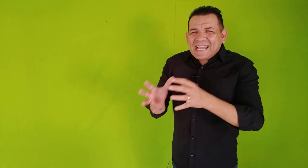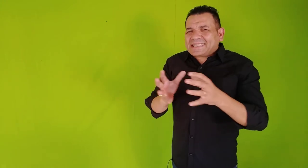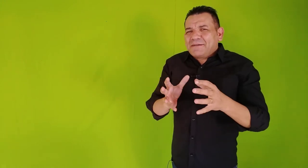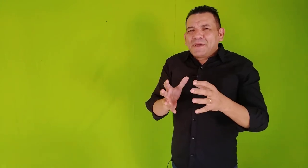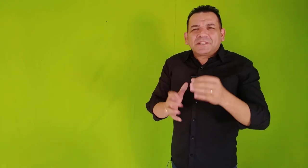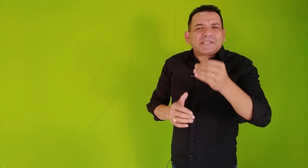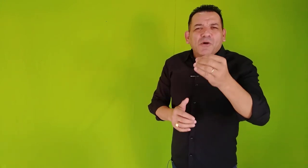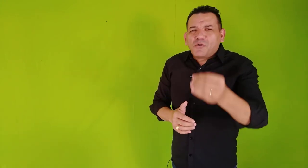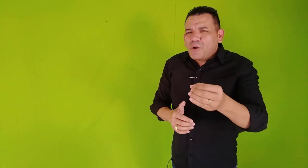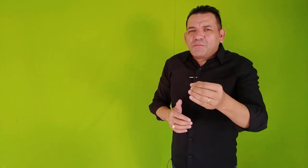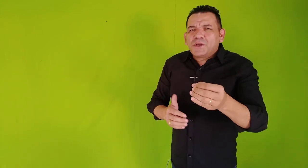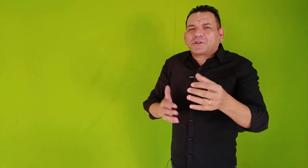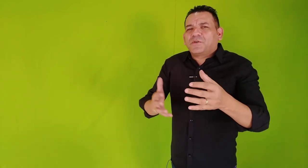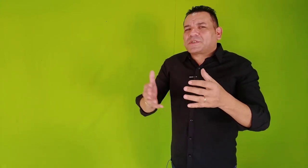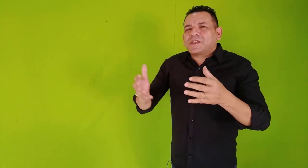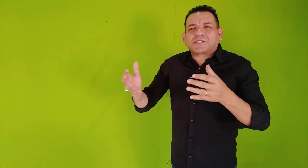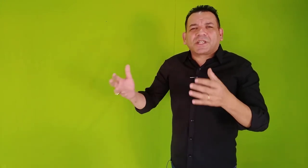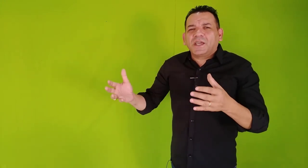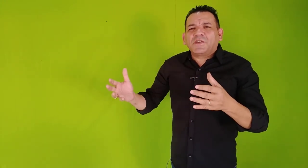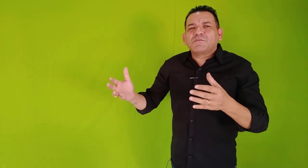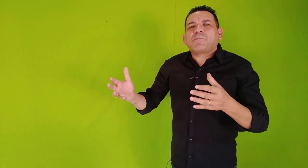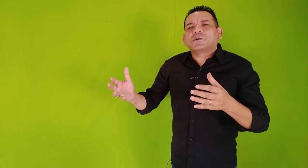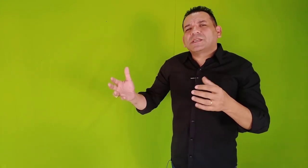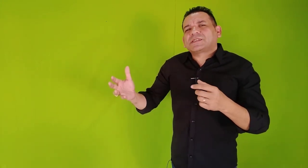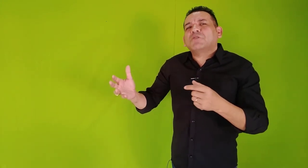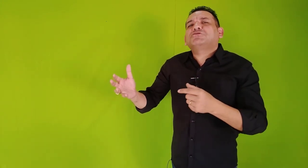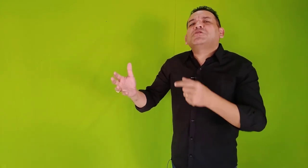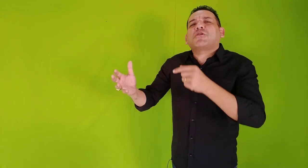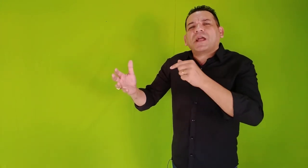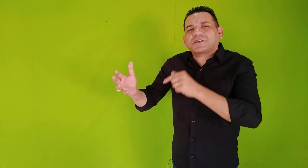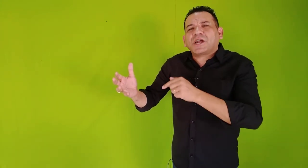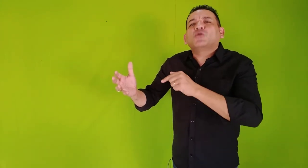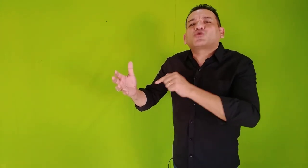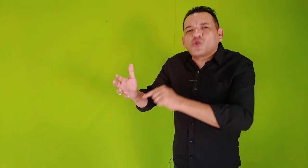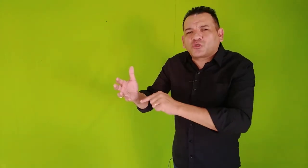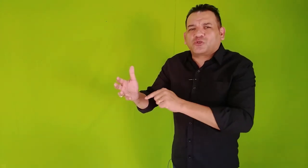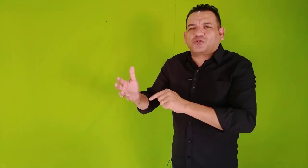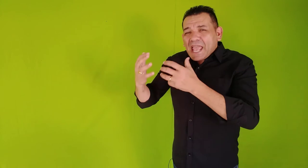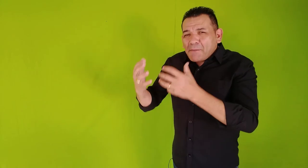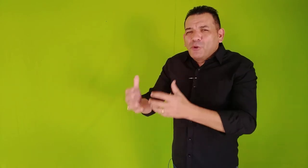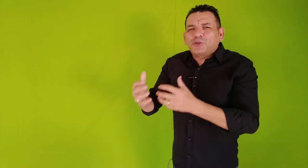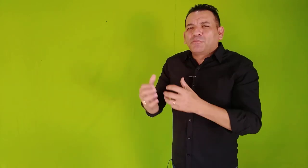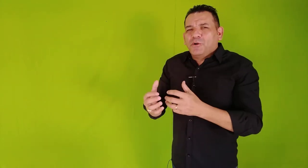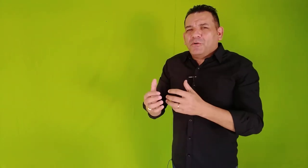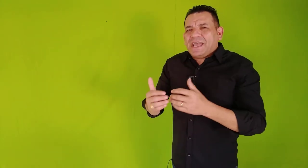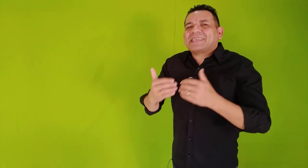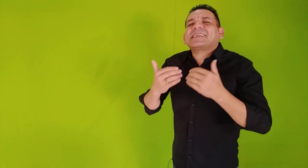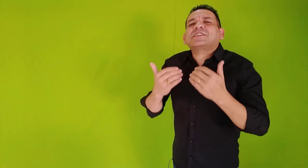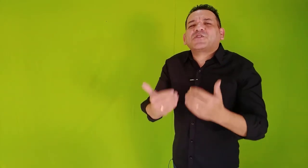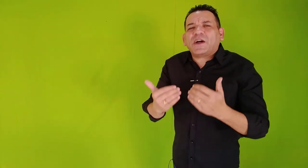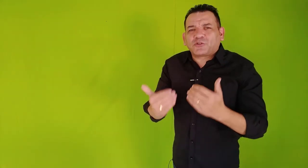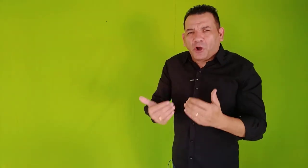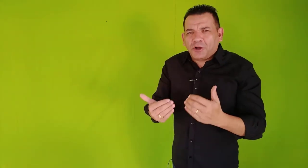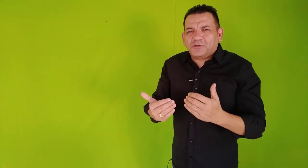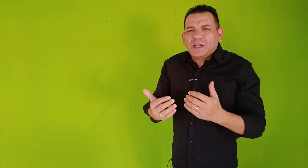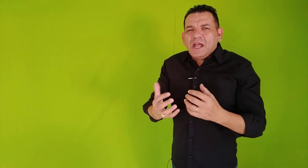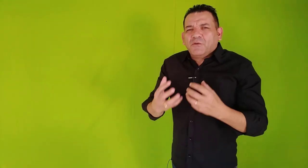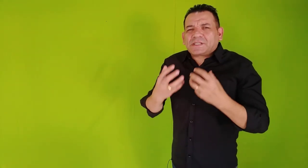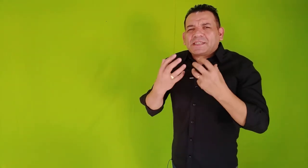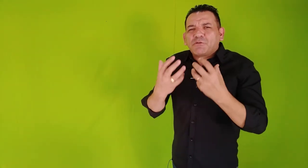Certamente em algum momento vocês terem uma posição de encorajar os outros. É muito bom, é satisfatório, vocês serem